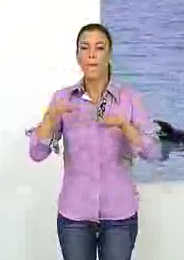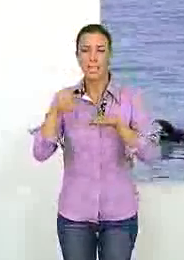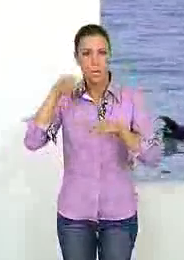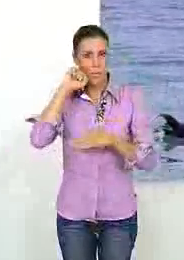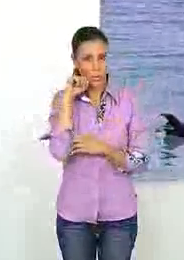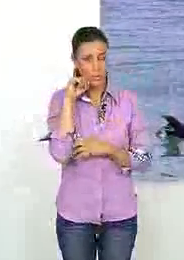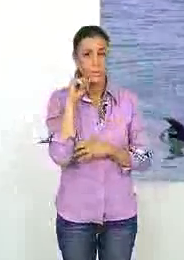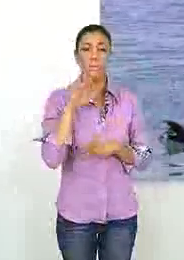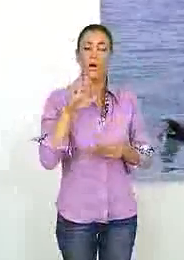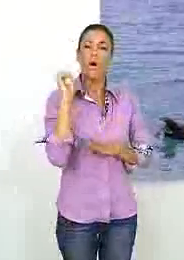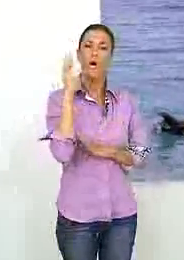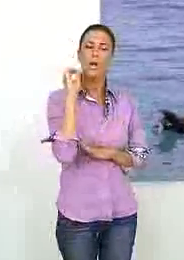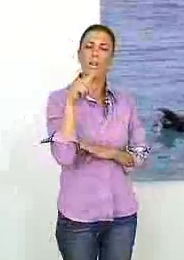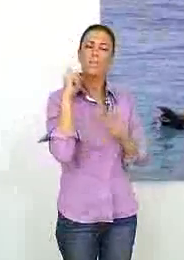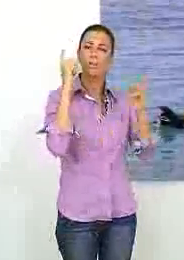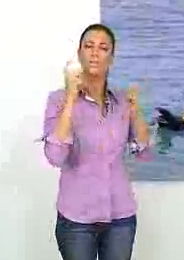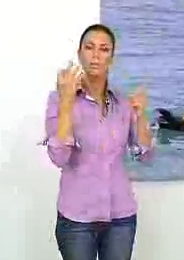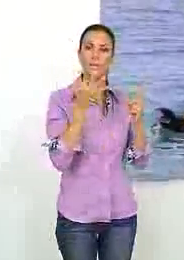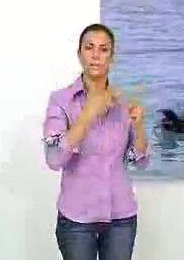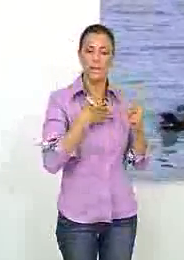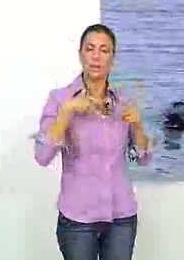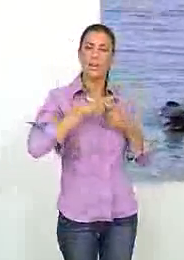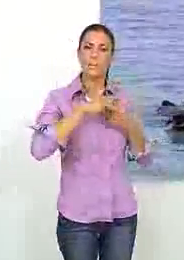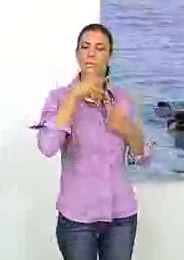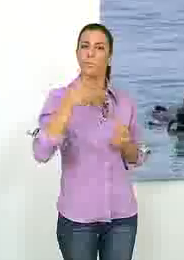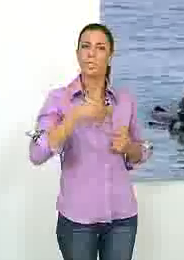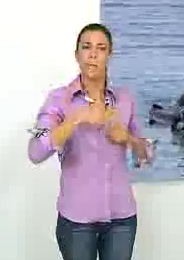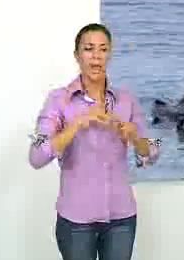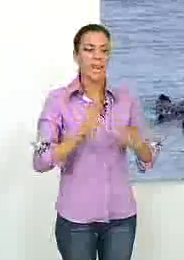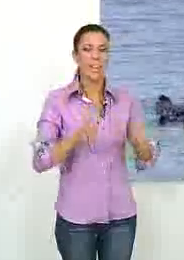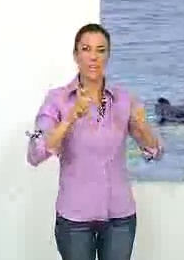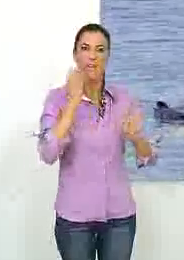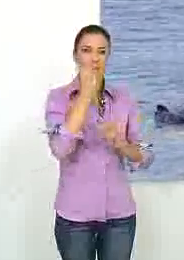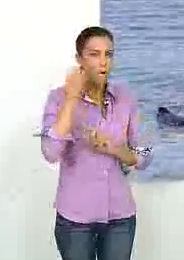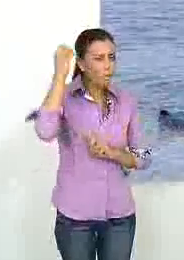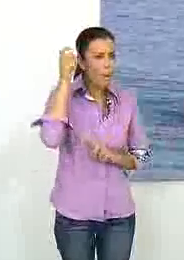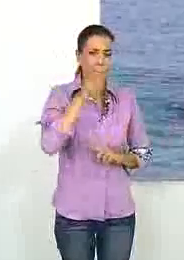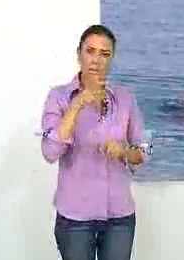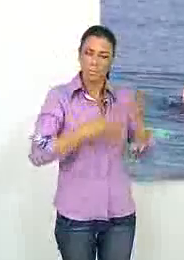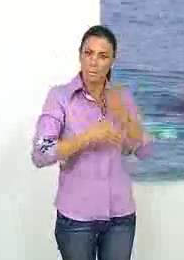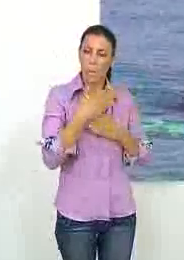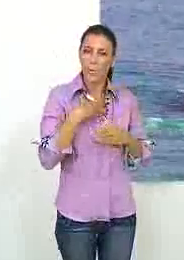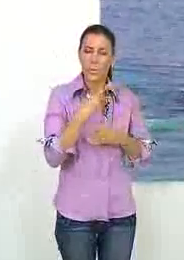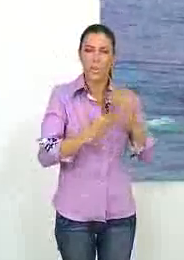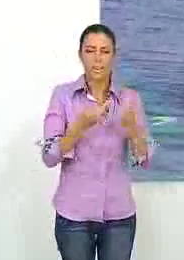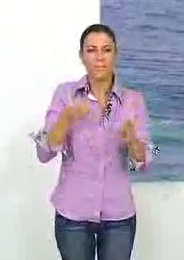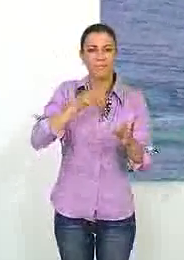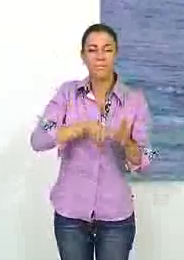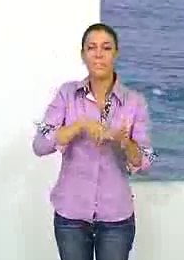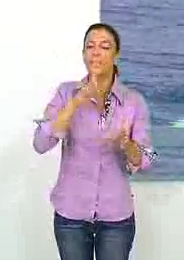botrileña para el segundo. Las jornadas pretenden ser una herramienta para la iniciación al buceo de personas con